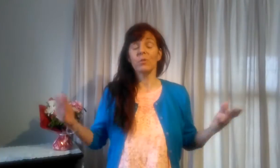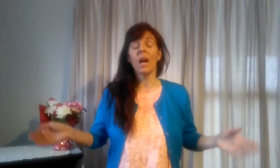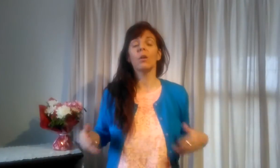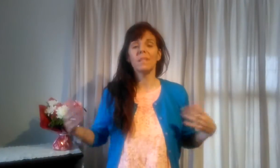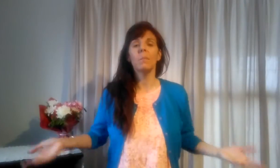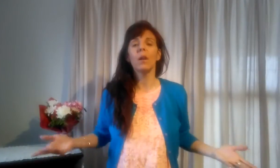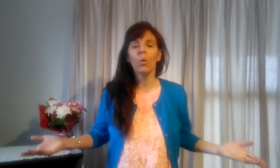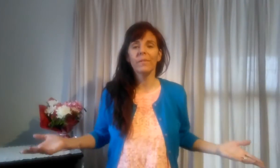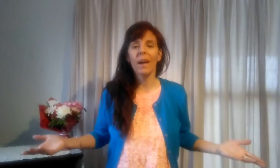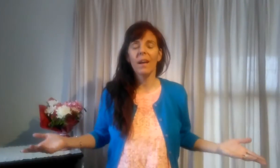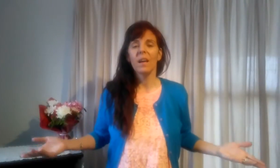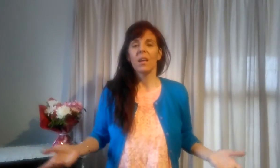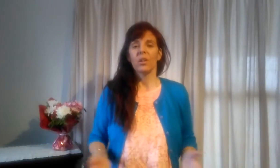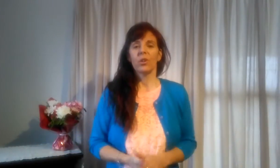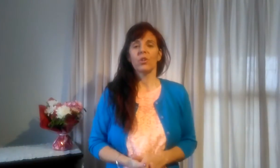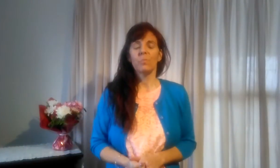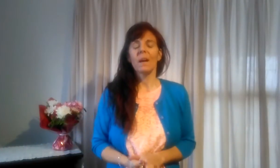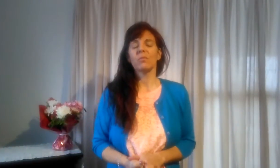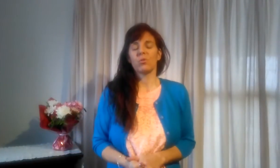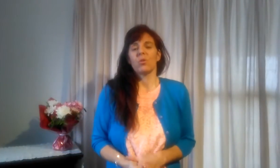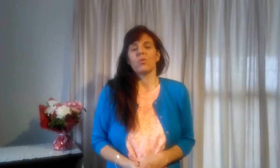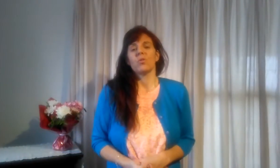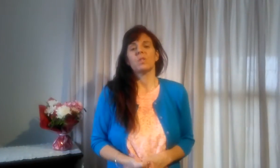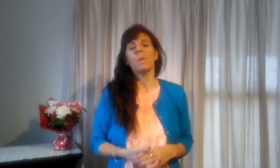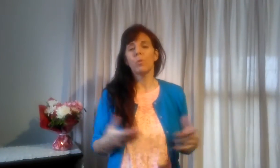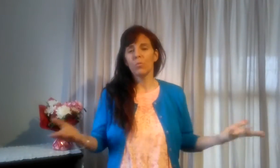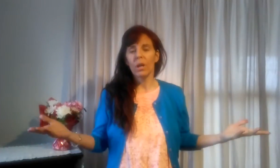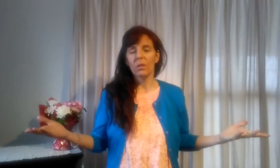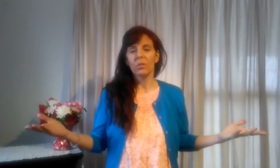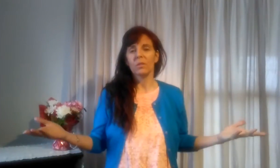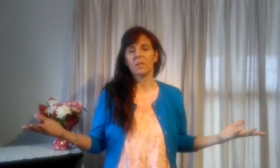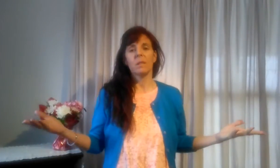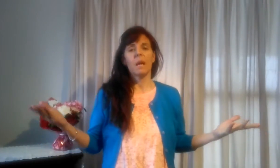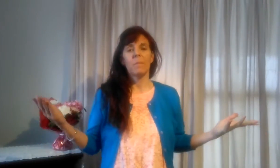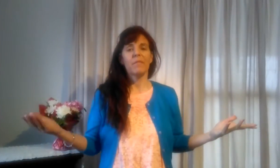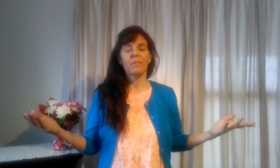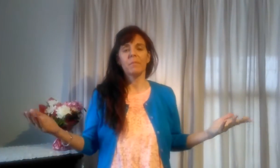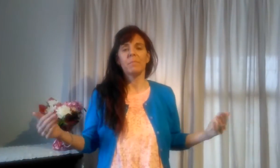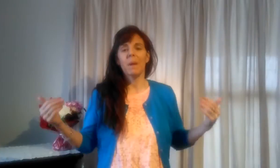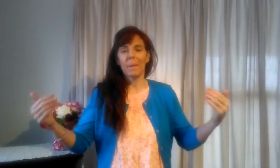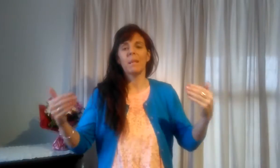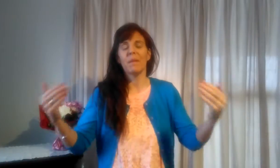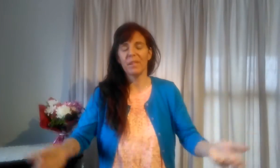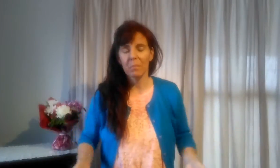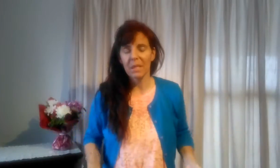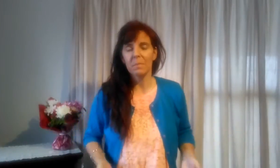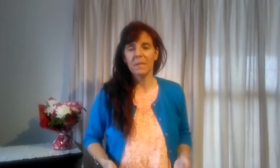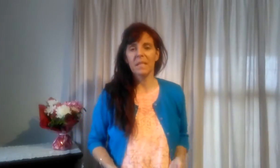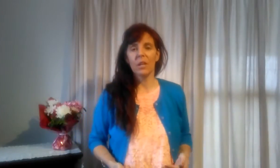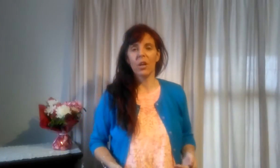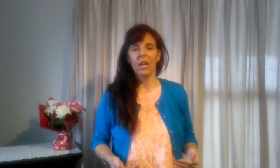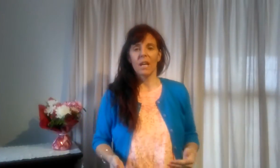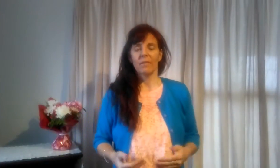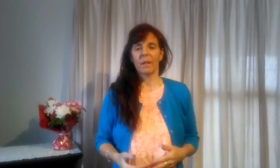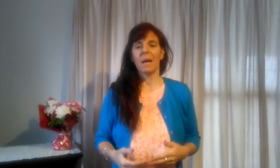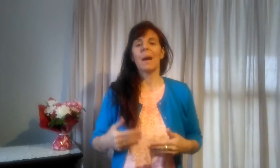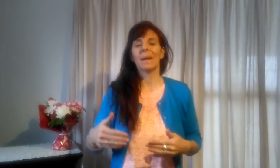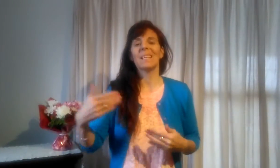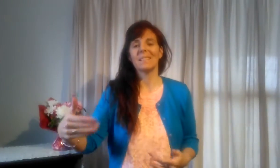vécu dans la langue tellement longtemps que je pense que ce n pas pour moi, apprendre à m'affirmer et vraiment apprendre à